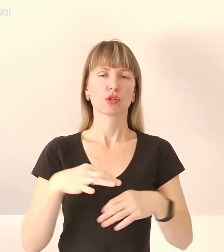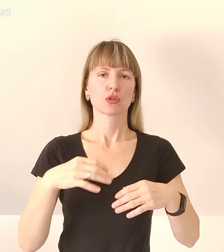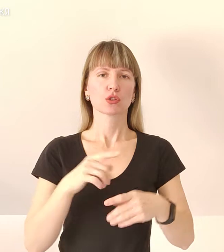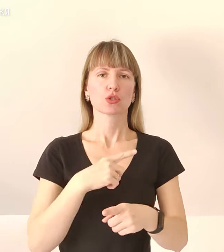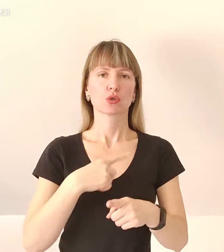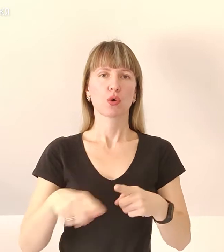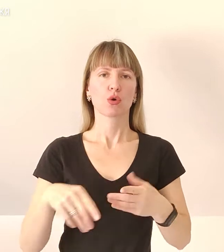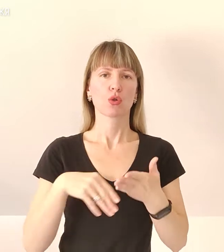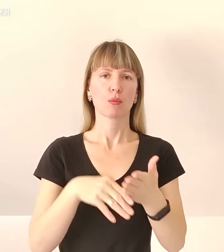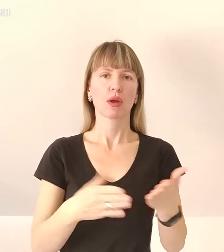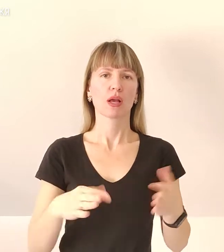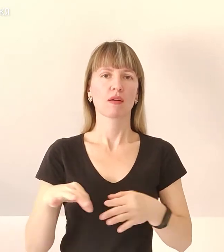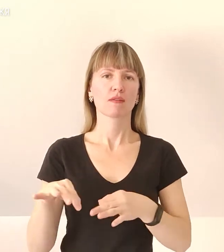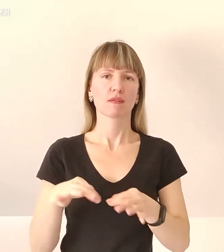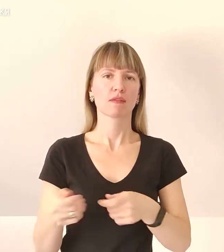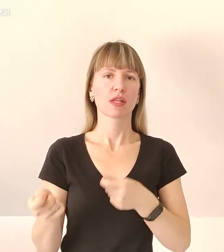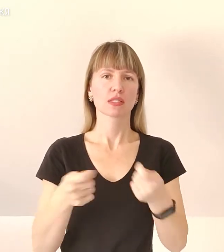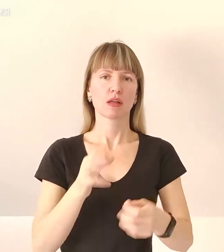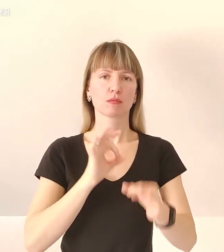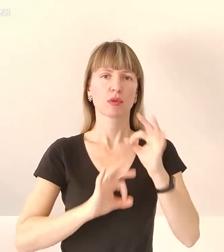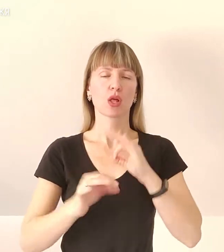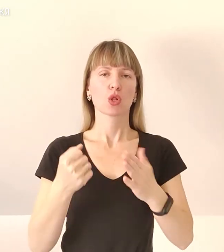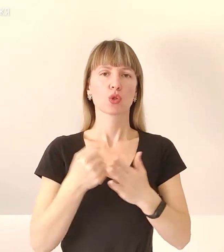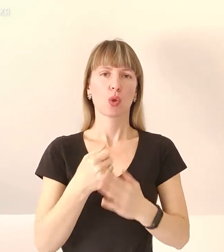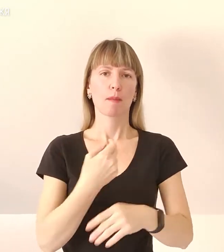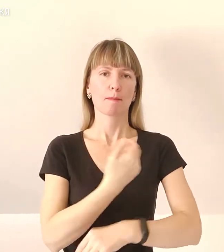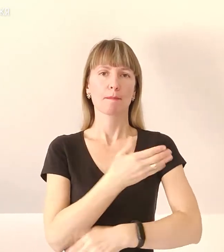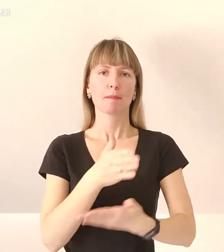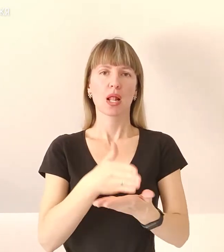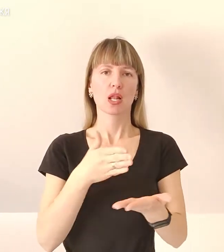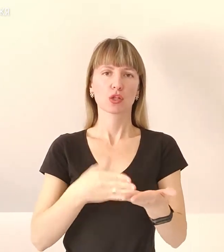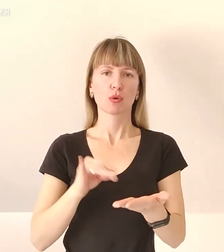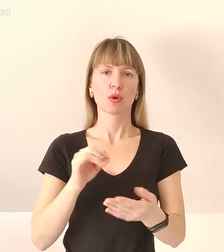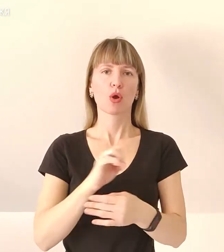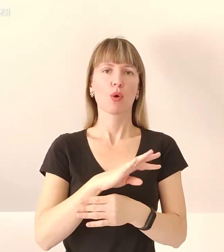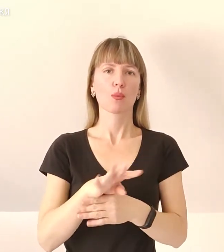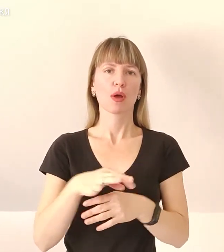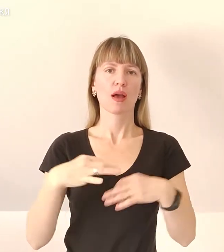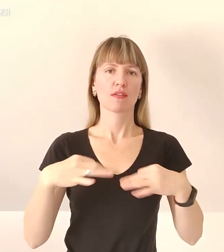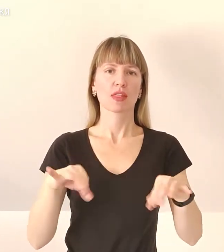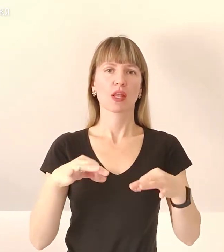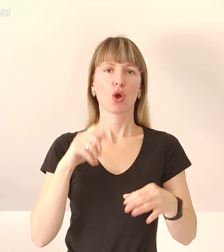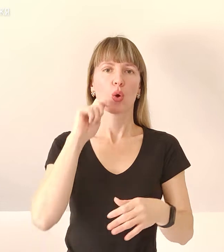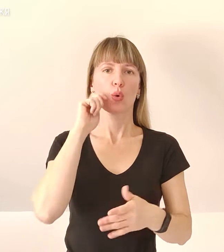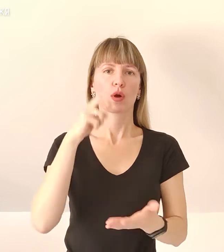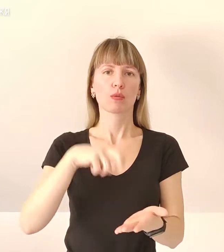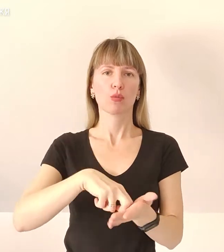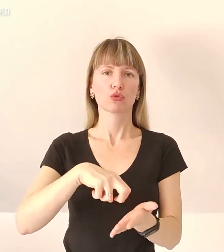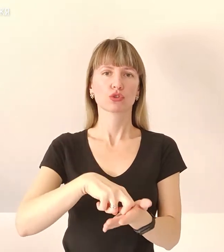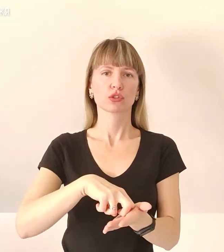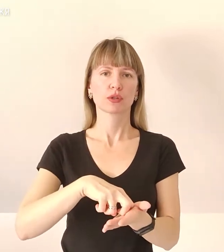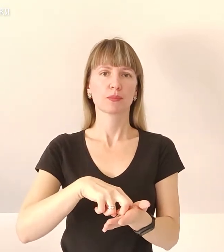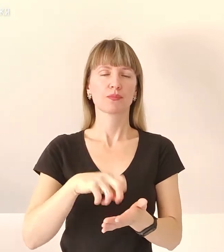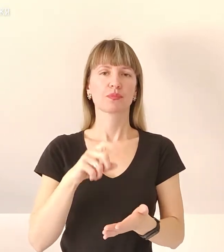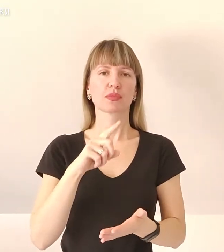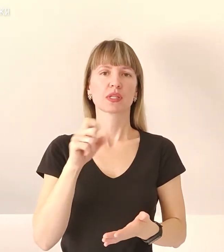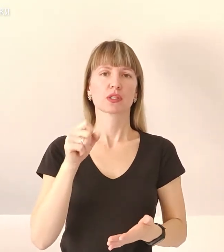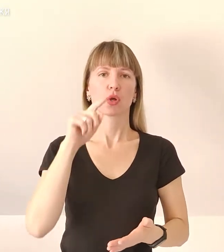допомоги, яка везла медикаменти до Мелітополя, а також обстріл лавцівки Укрпошти за російського